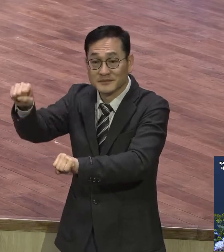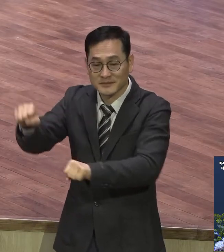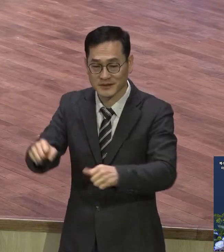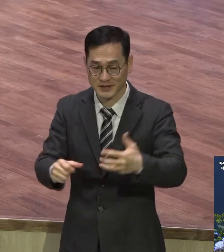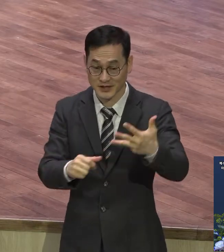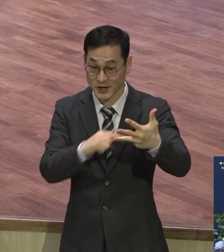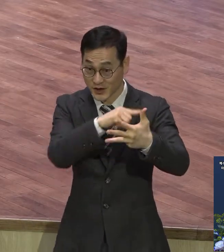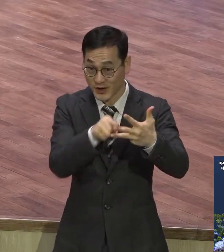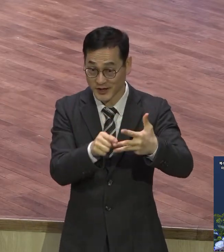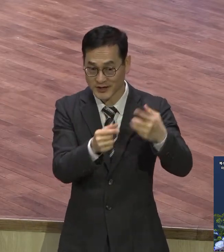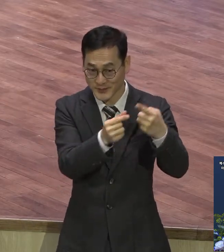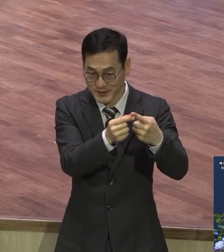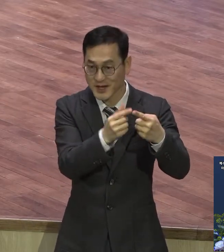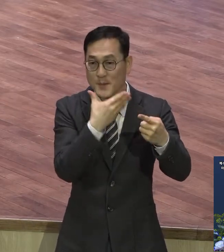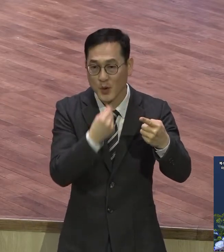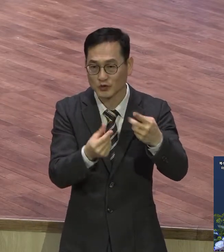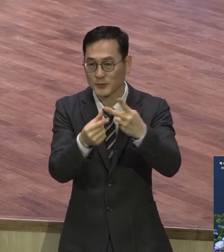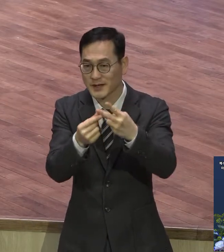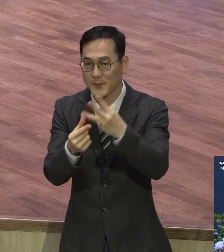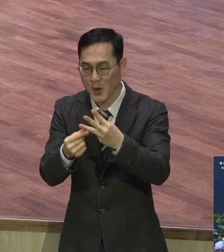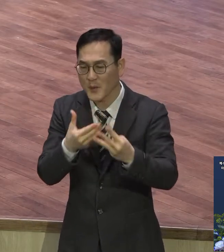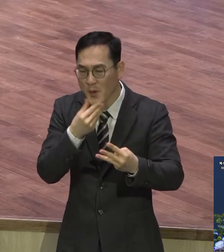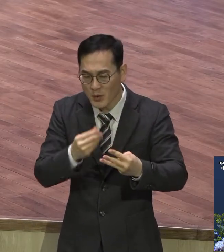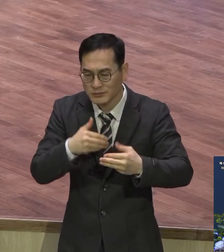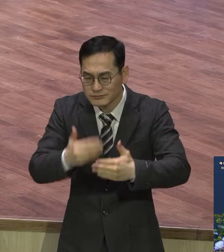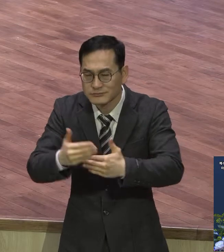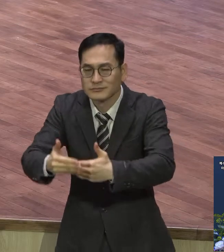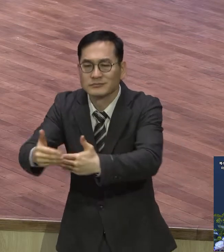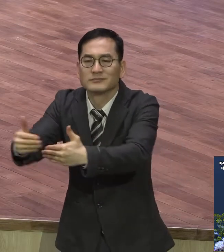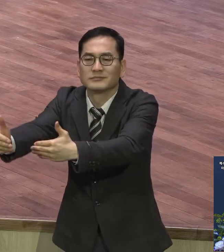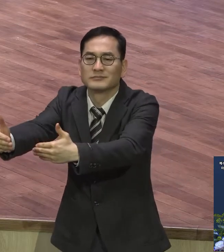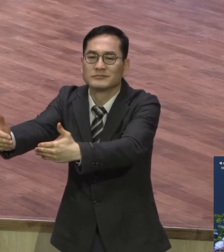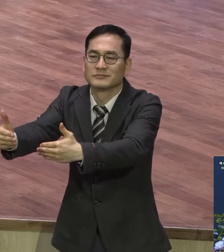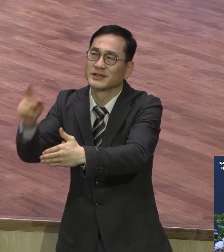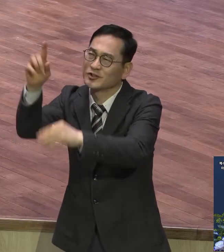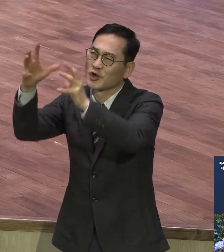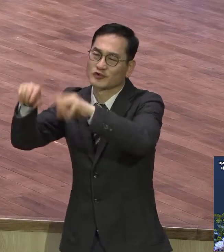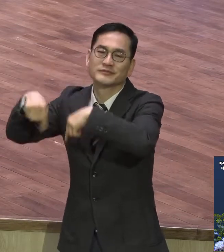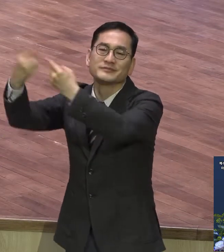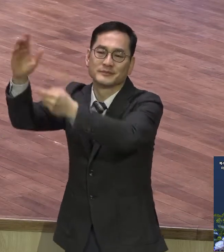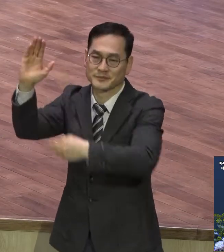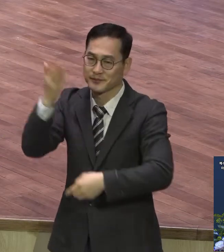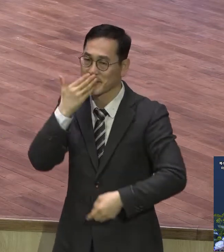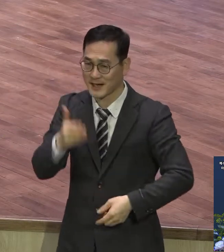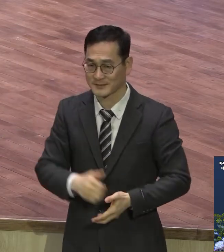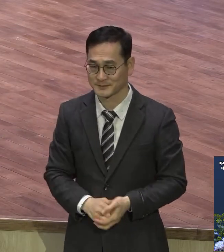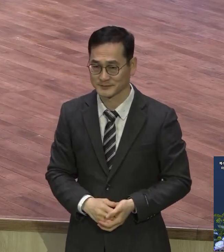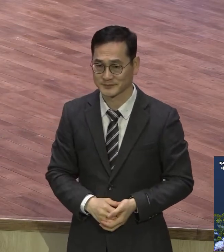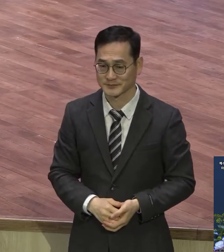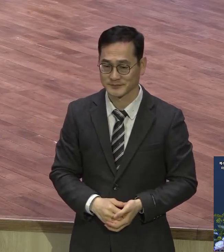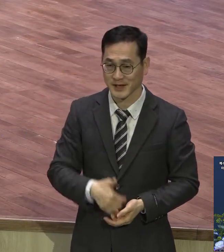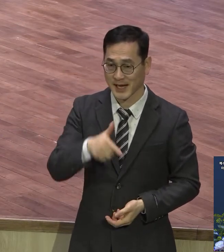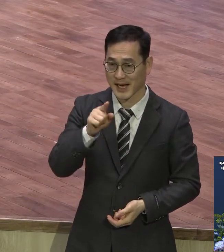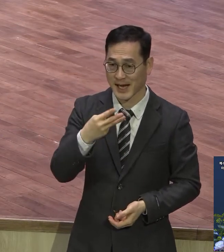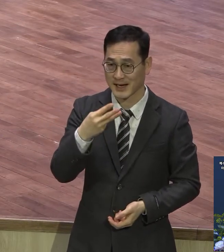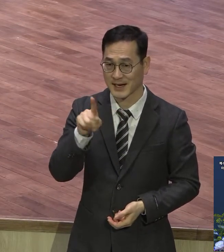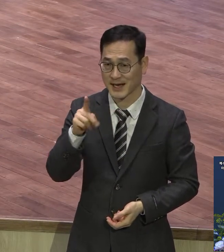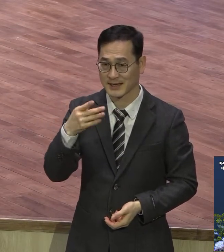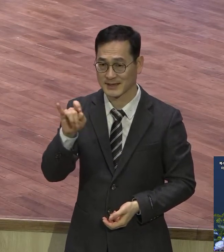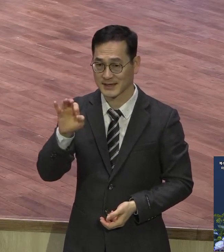그래서 이 사다리는 마치 갈라디아 5장에 나오는 성령의